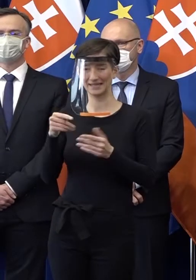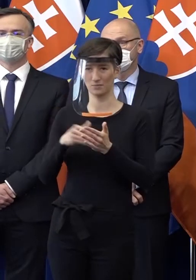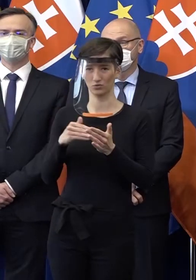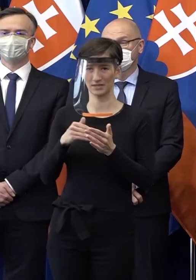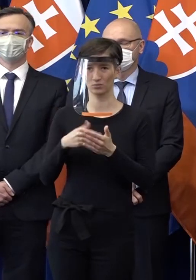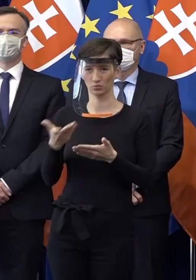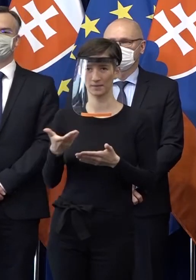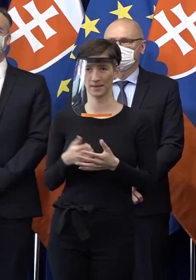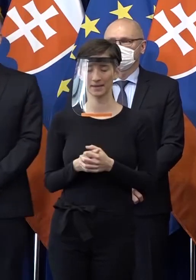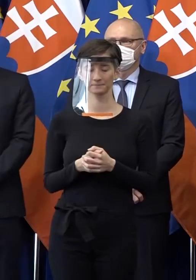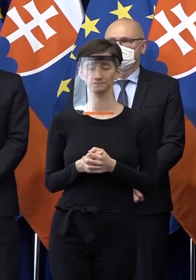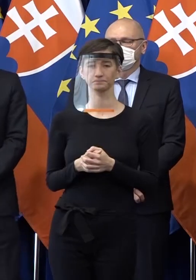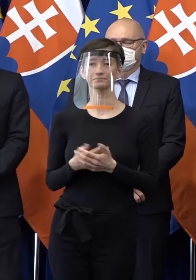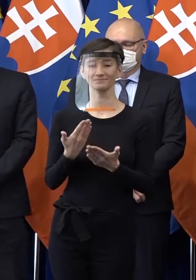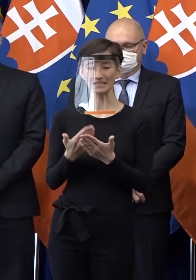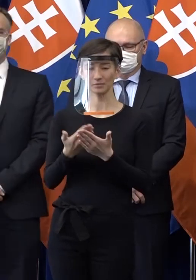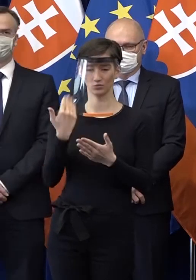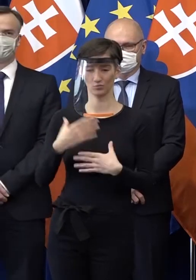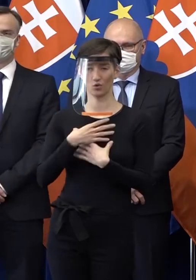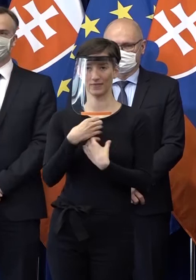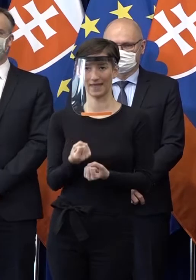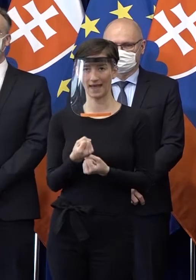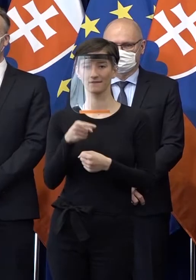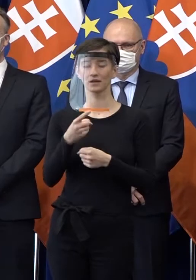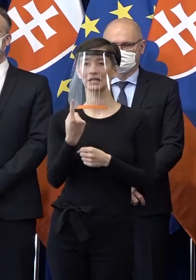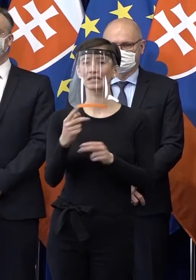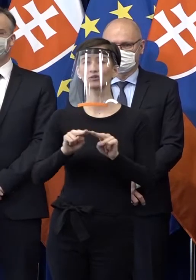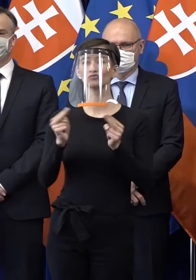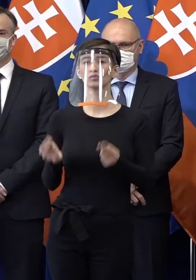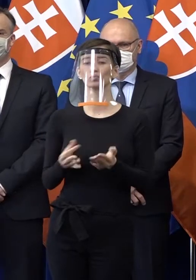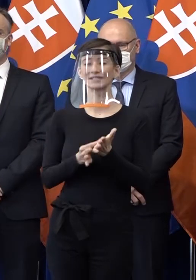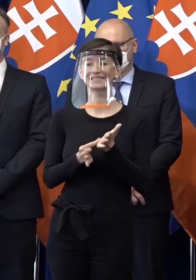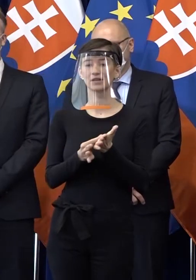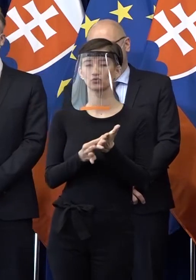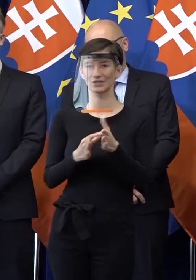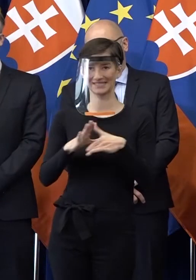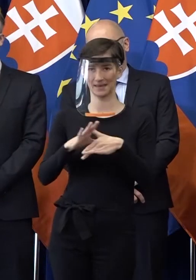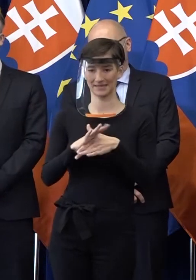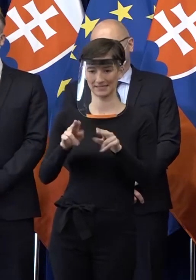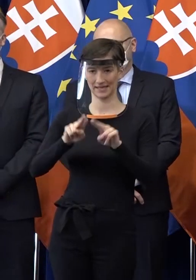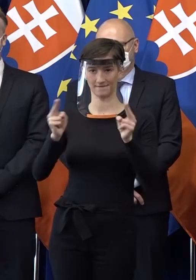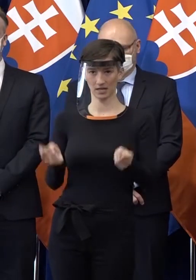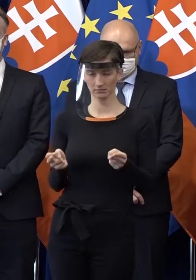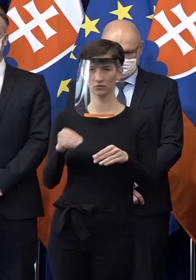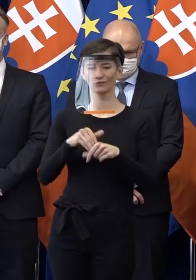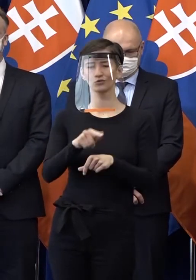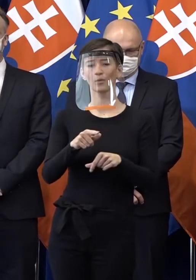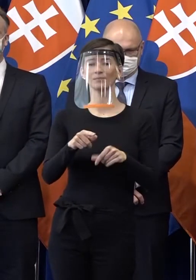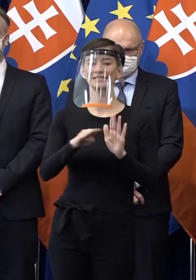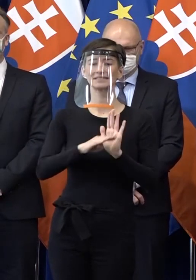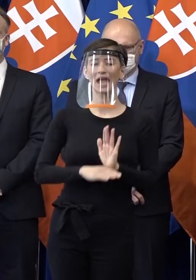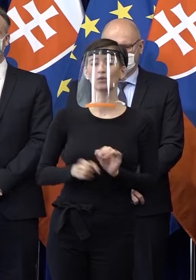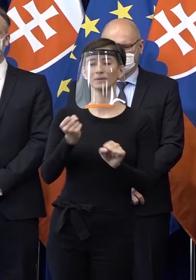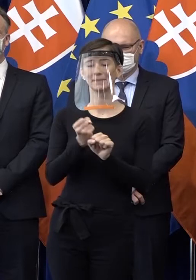Slovensku máme. A kvôli tomu sme navrhli tzv. ten inštitút sezonného zamestnávania, čiže taká tá flexibilita zákonníka práce vo